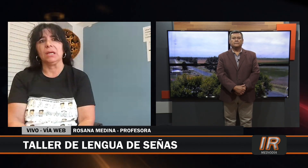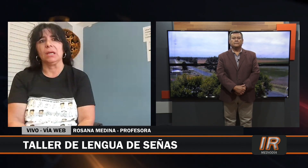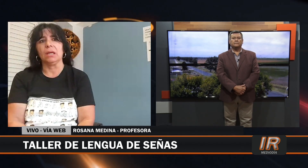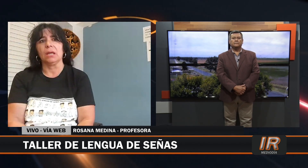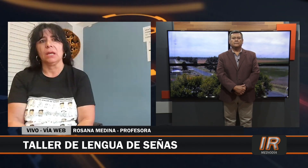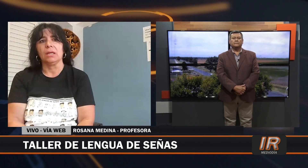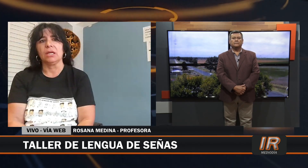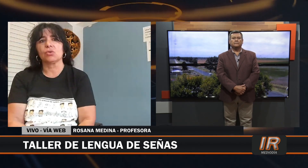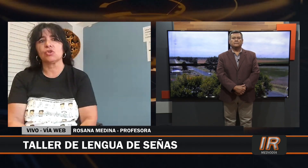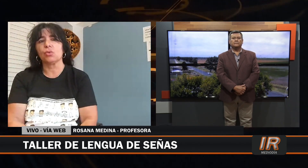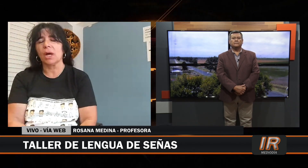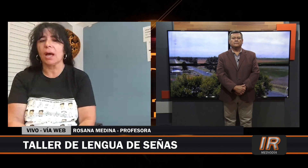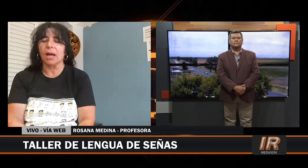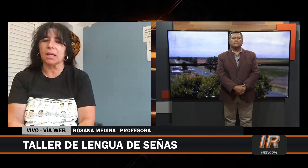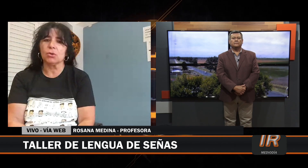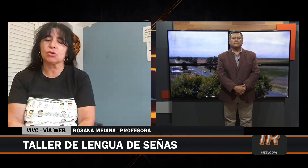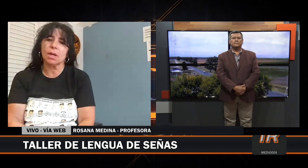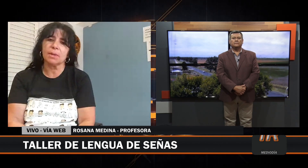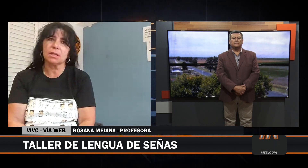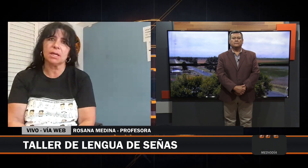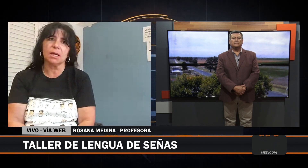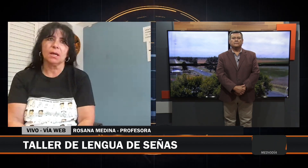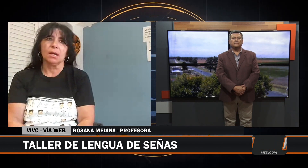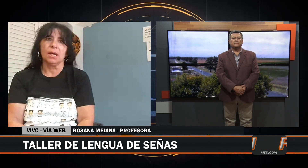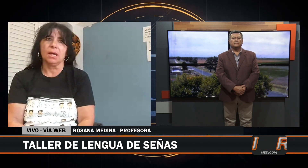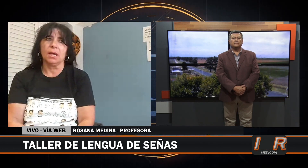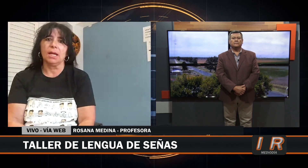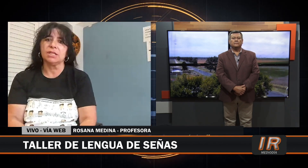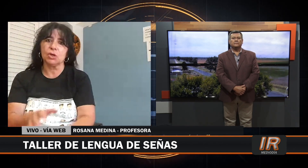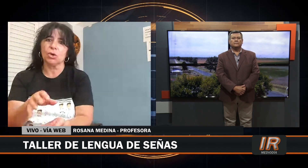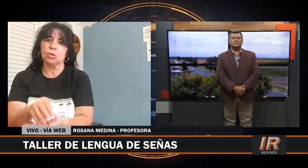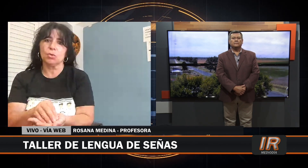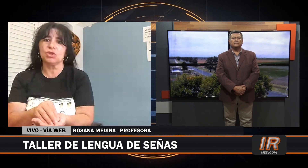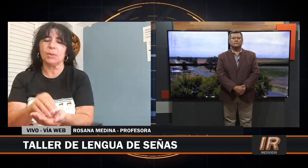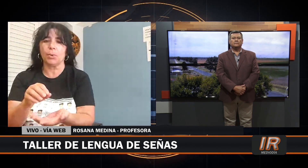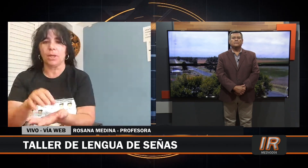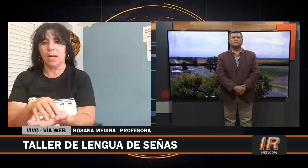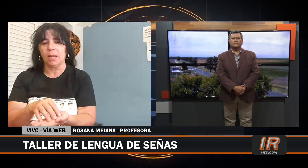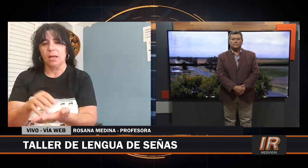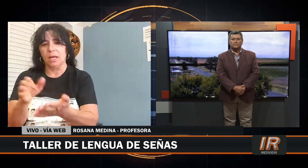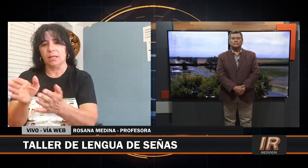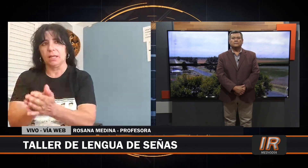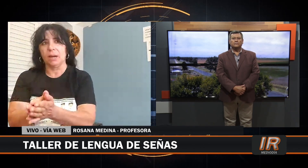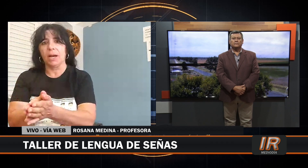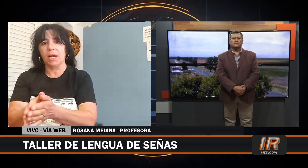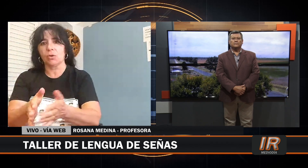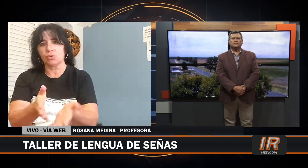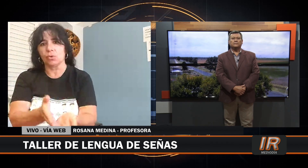y eso ayuda a que no solamente el chico que lo escucha pueda trabajar con su